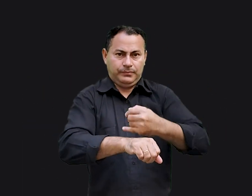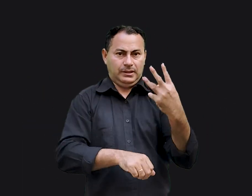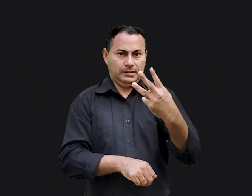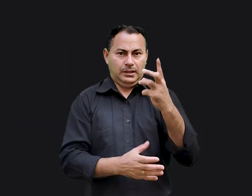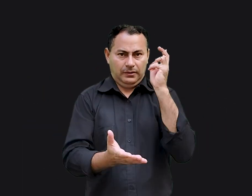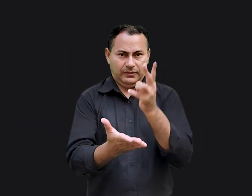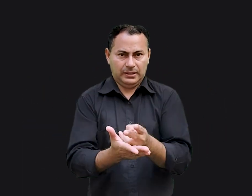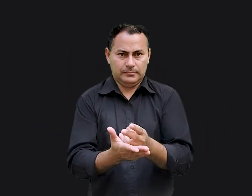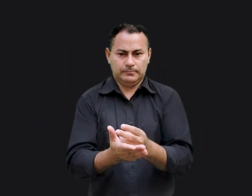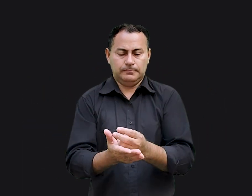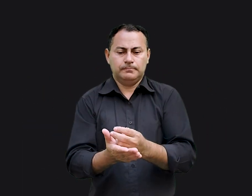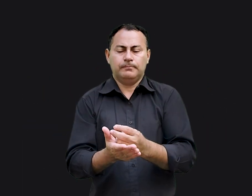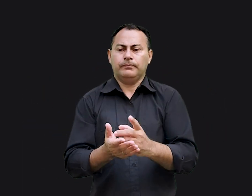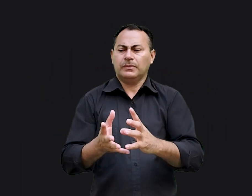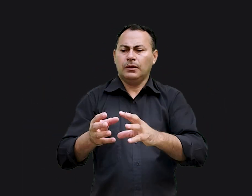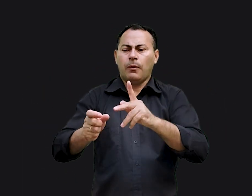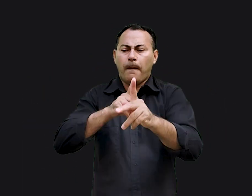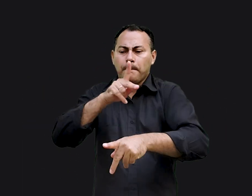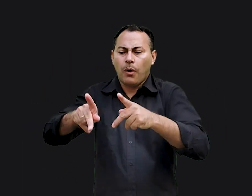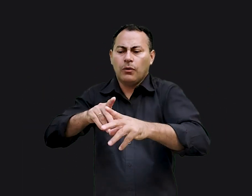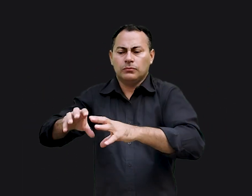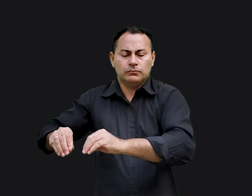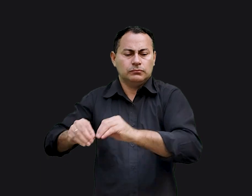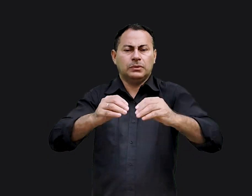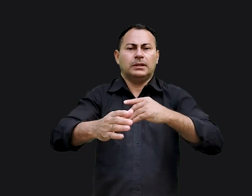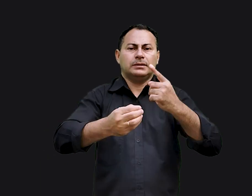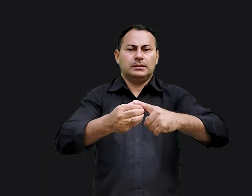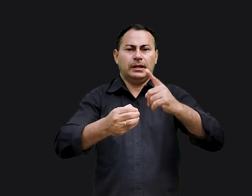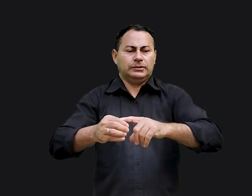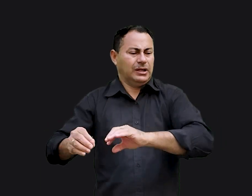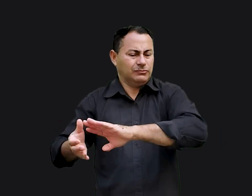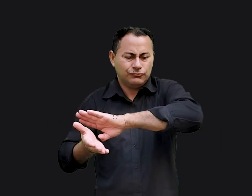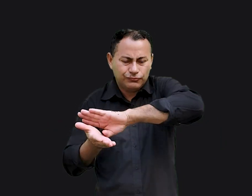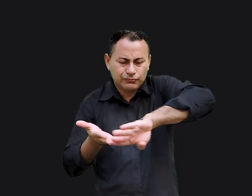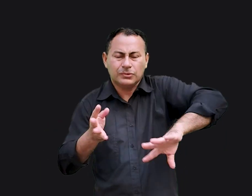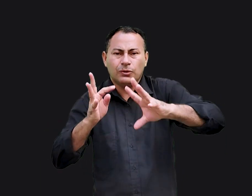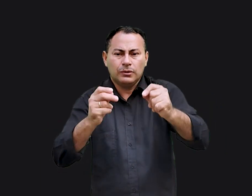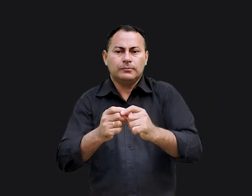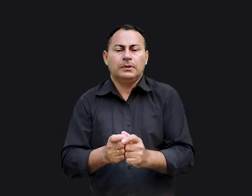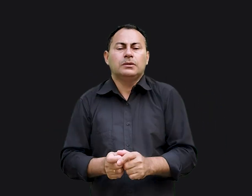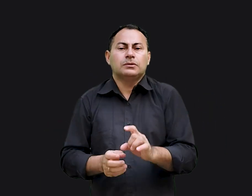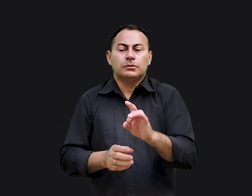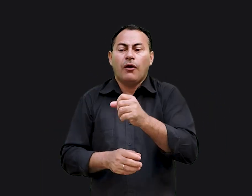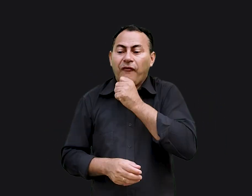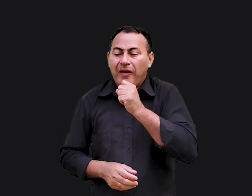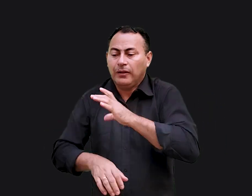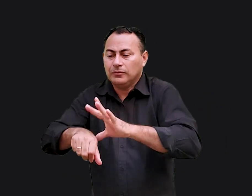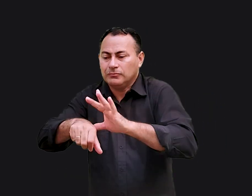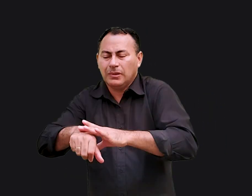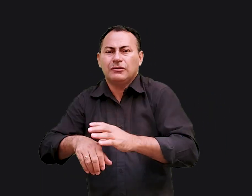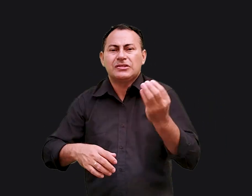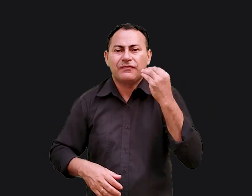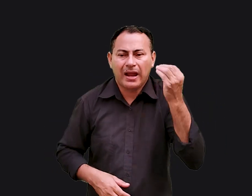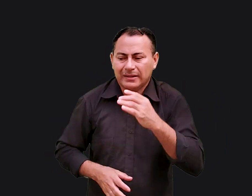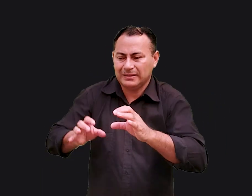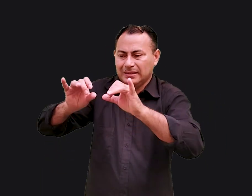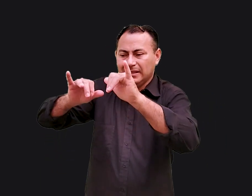Jerusalém pela terceira vez, tiraram toda a população da cidade. Só deixaram os velhos, os doentes, os